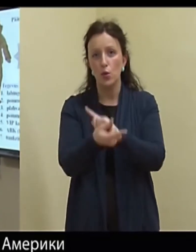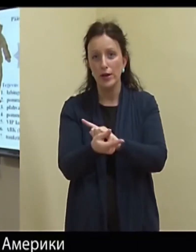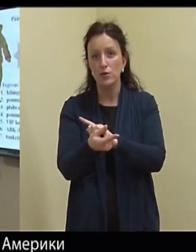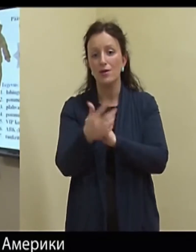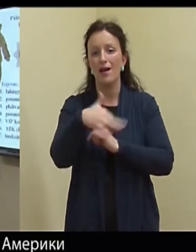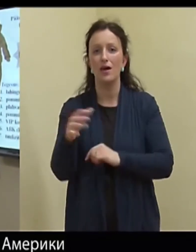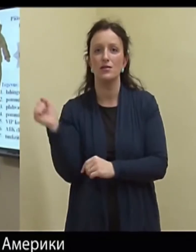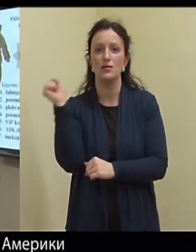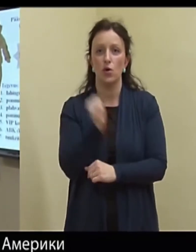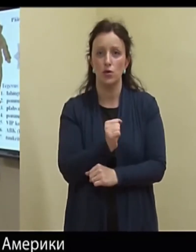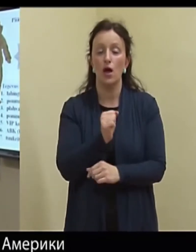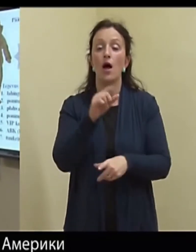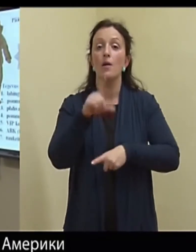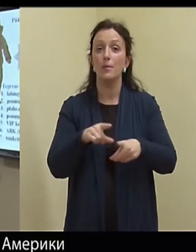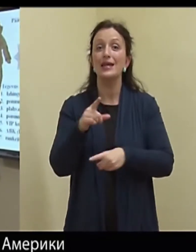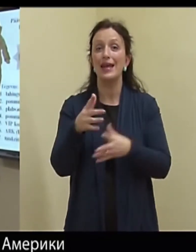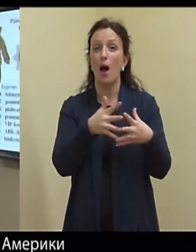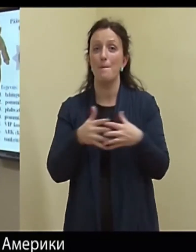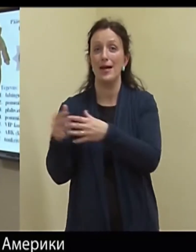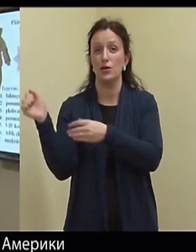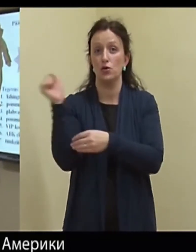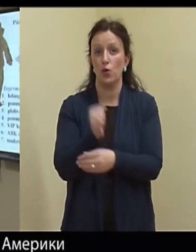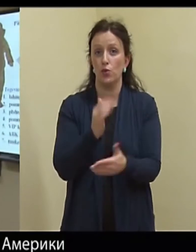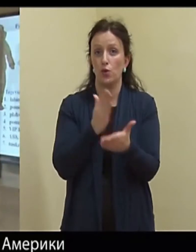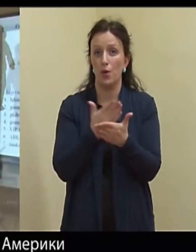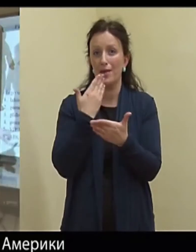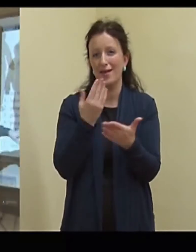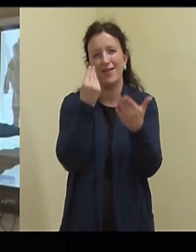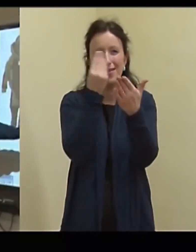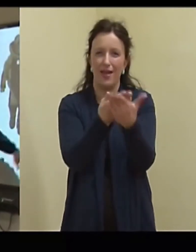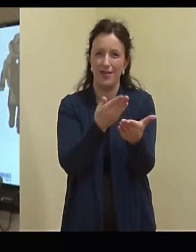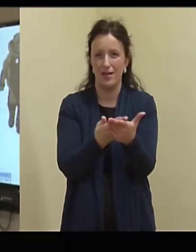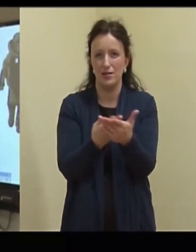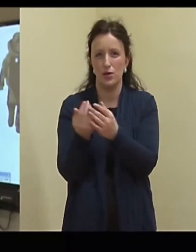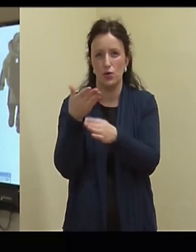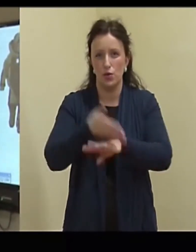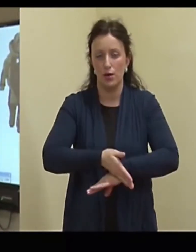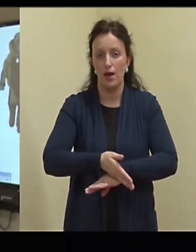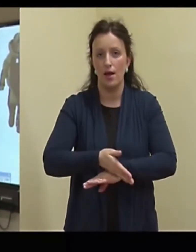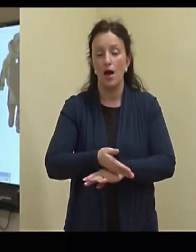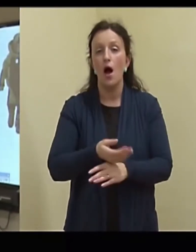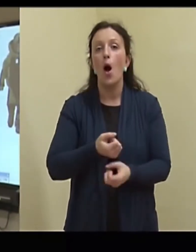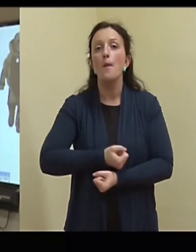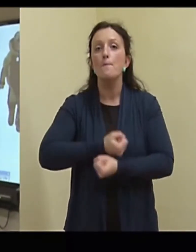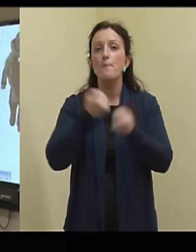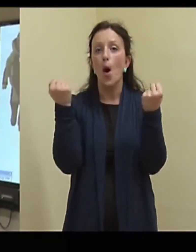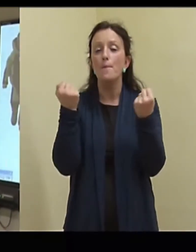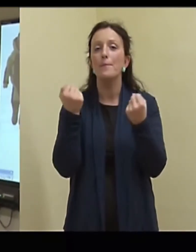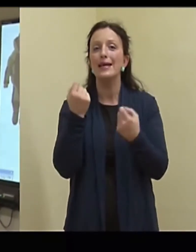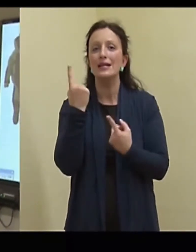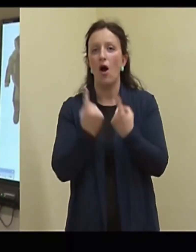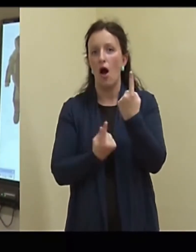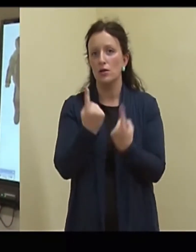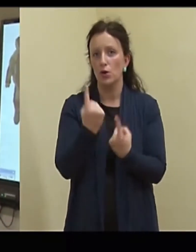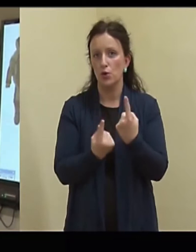aga mõni on toodud, kas siis Ameerikast või kuskilt näidist ena meile juurde. Pommi kahtlused. Pommi kahtlus, kui